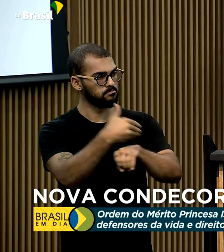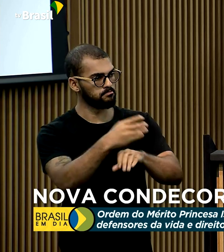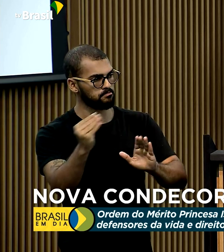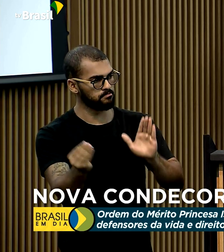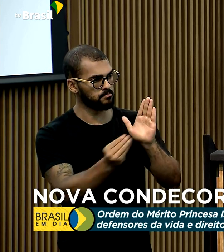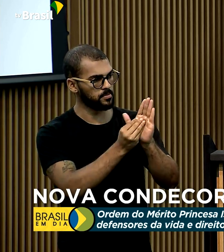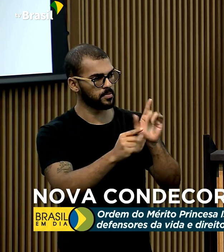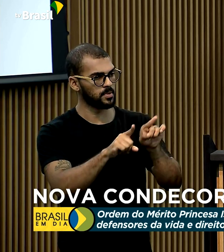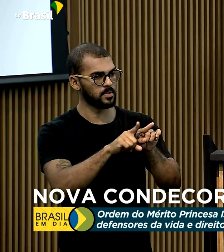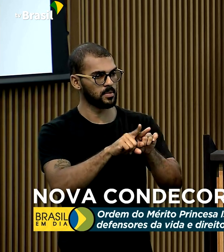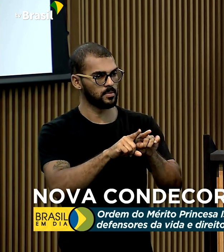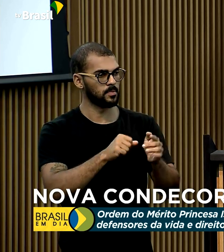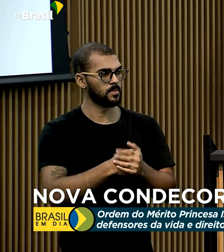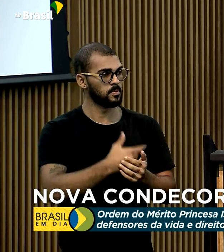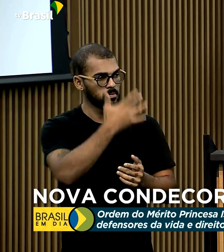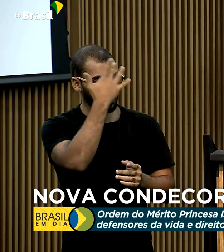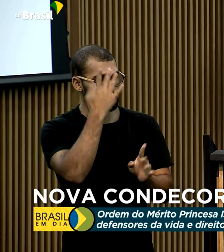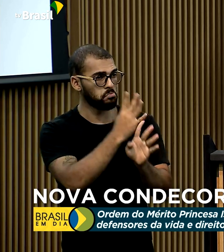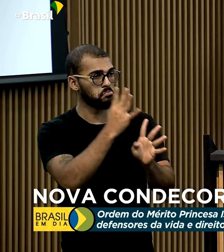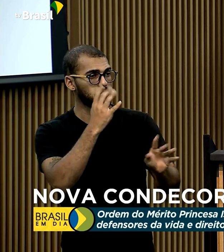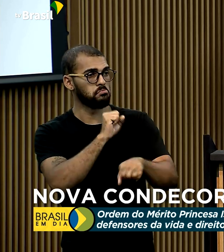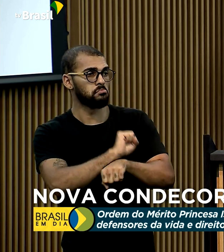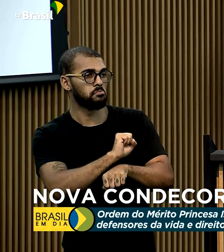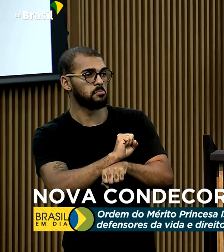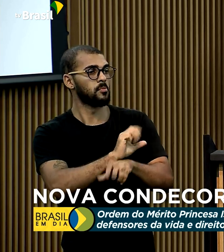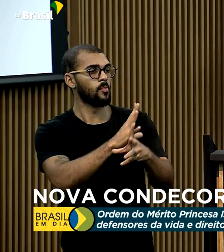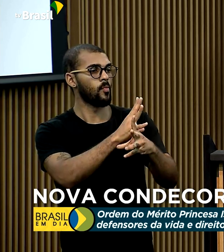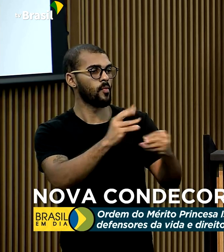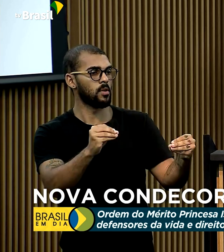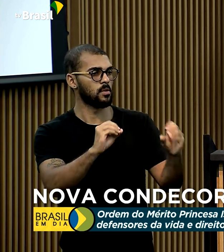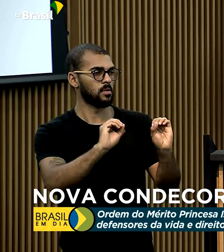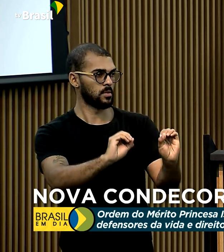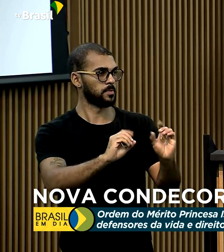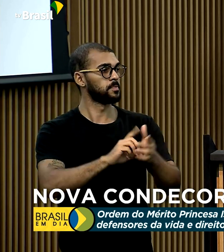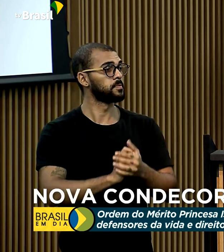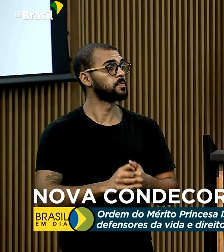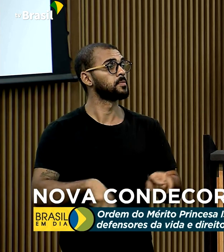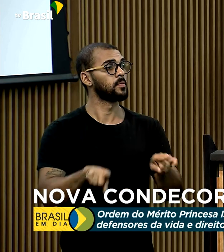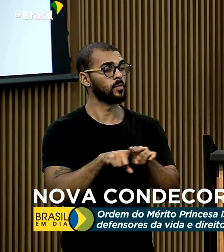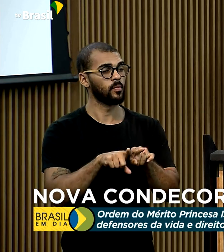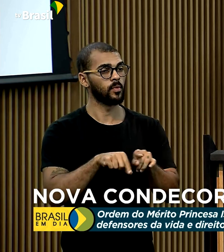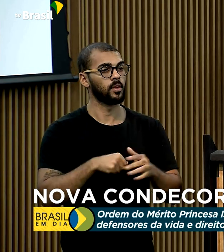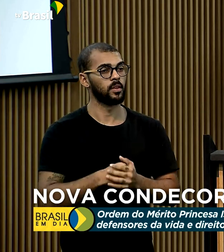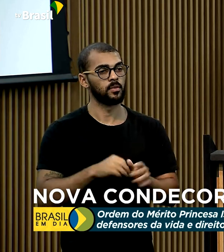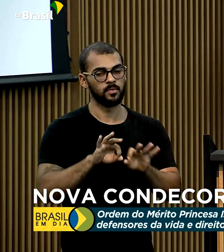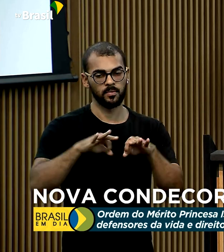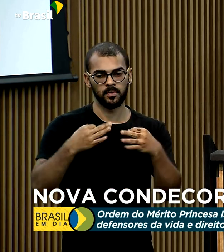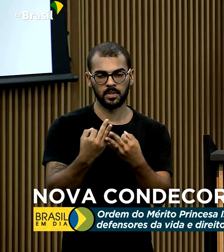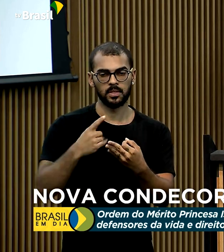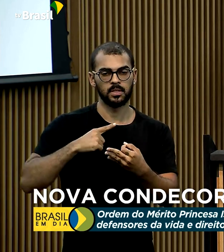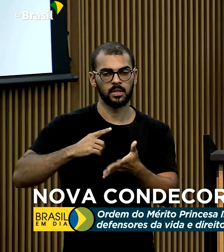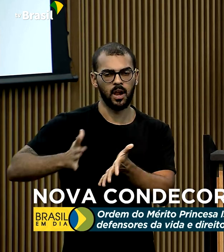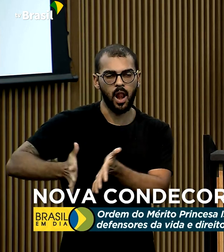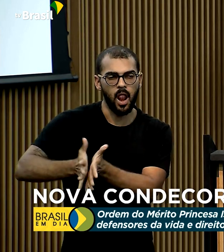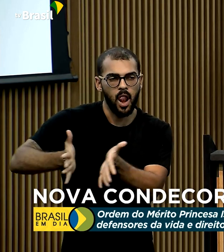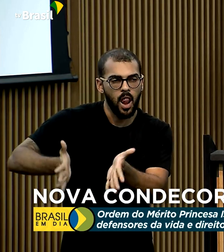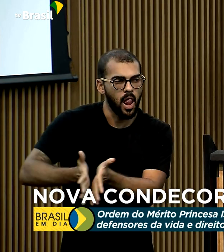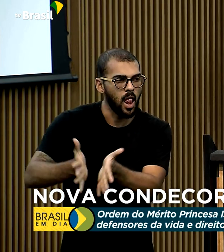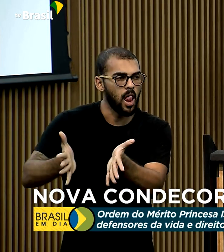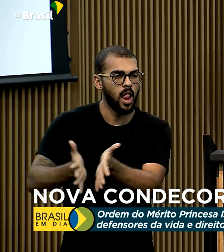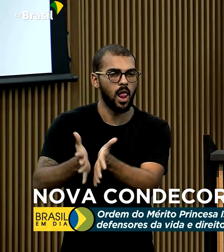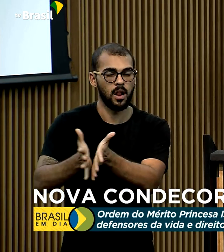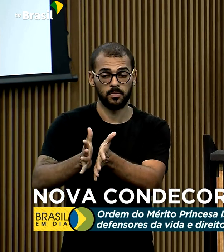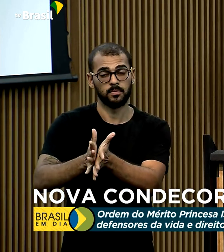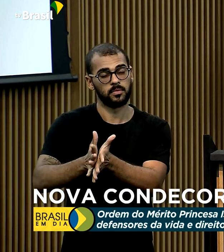chegando a que nenhuma família em situação de vulnerabilidade social na faixa da pobreza extrema ficasse de fora do